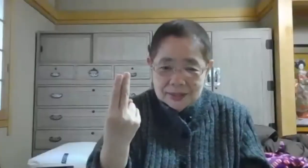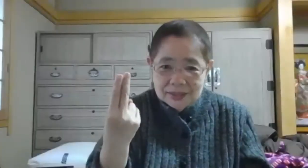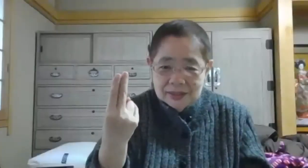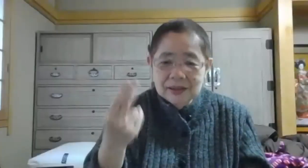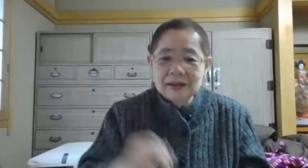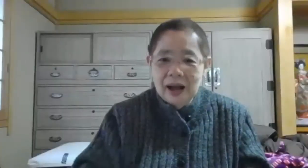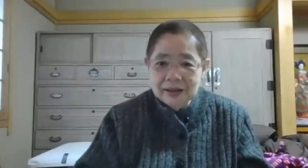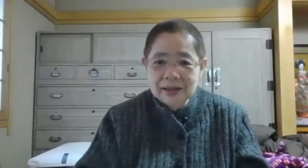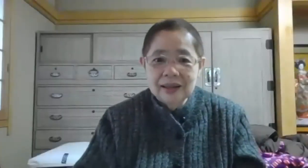ありがとうございます